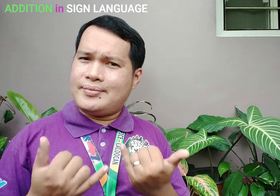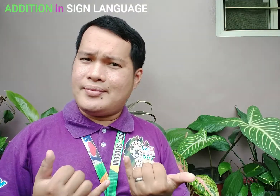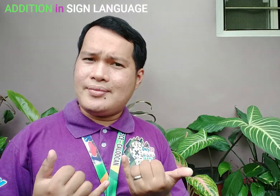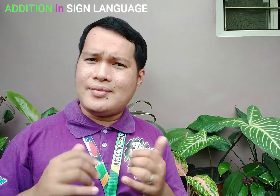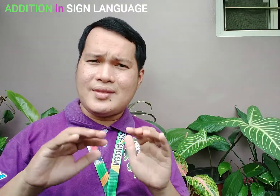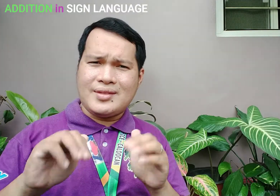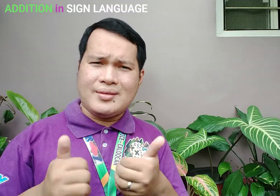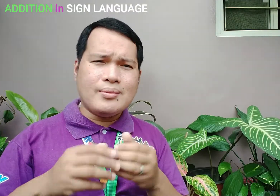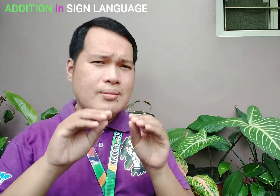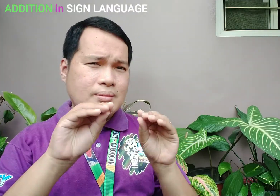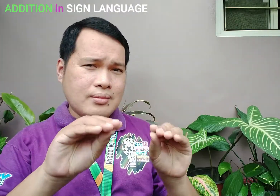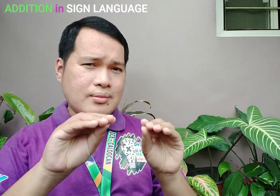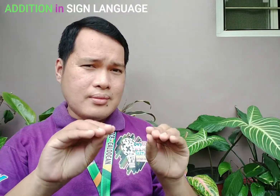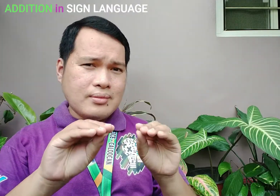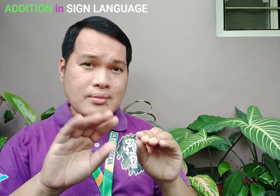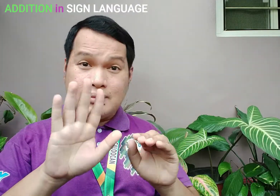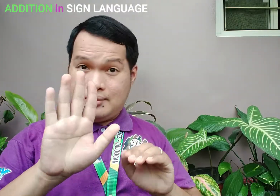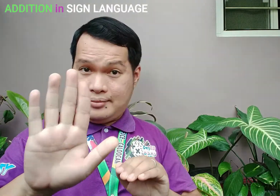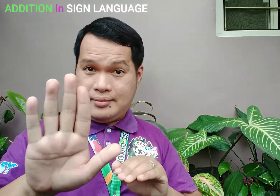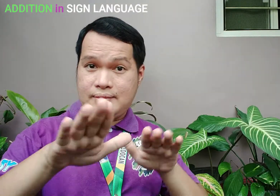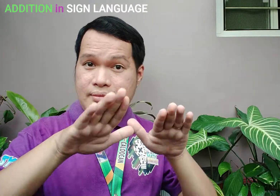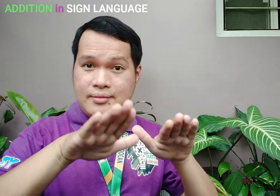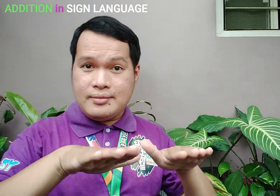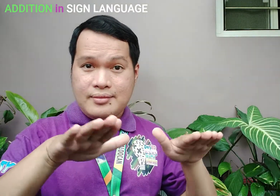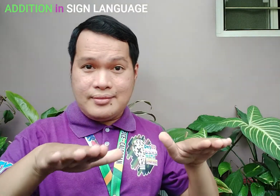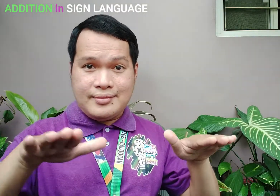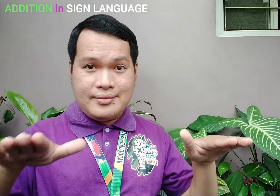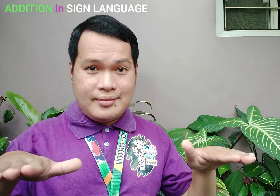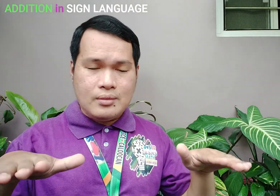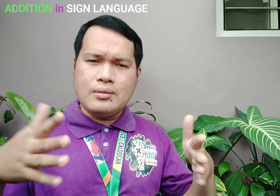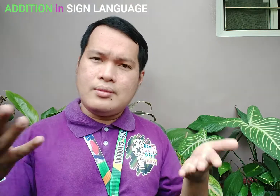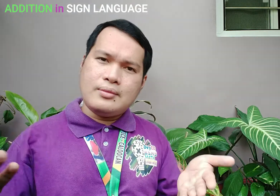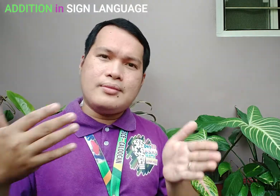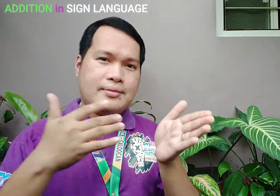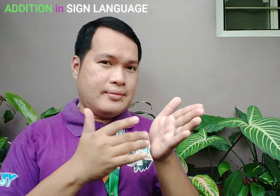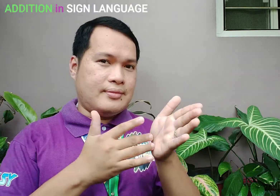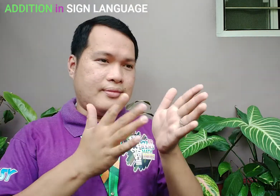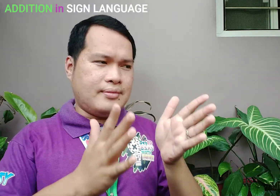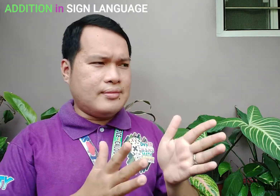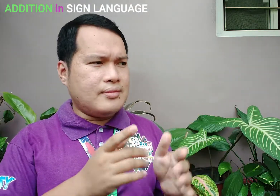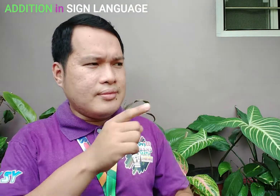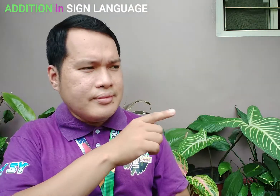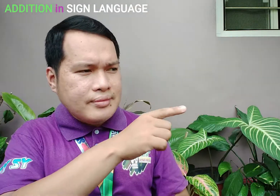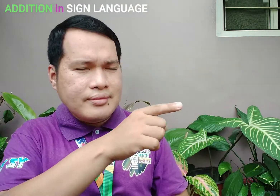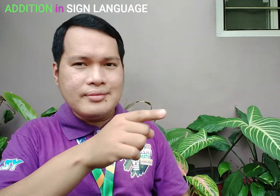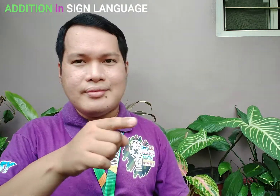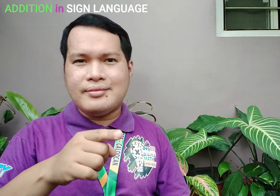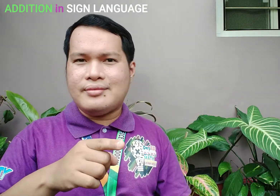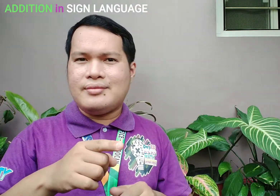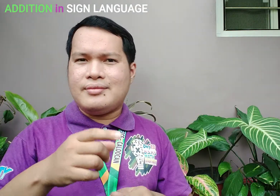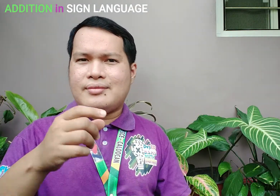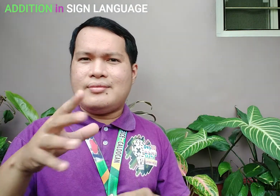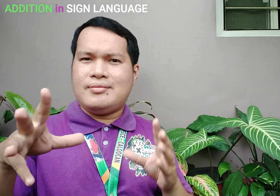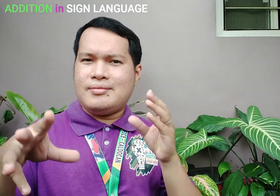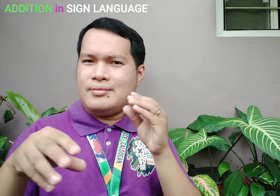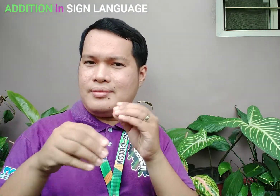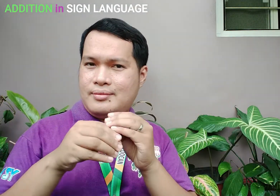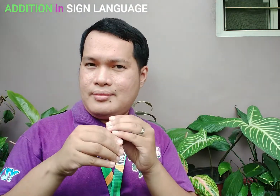Ngayon, paano nga ba tayo magturo sa ating mga anak o sa ating mga mag-aaral kung paano mag-add